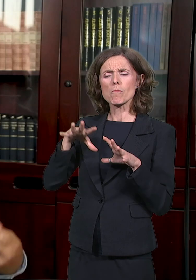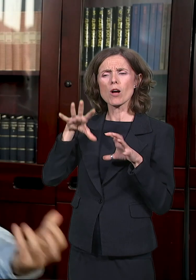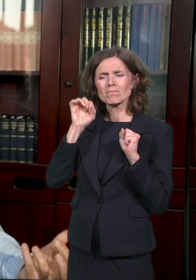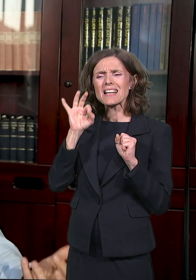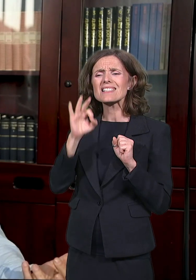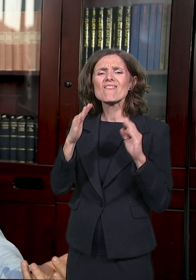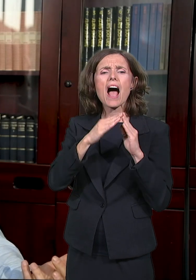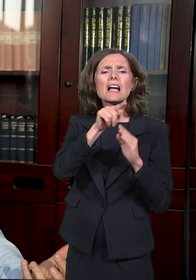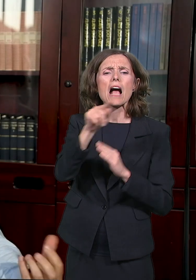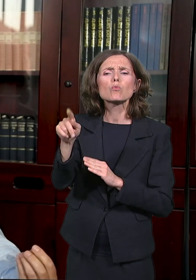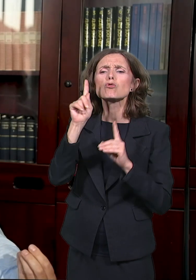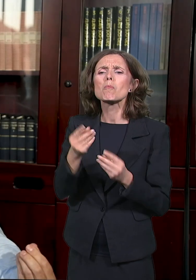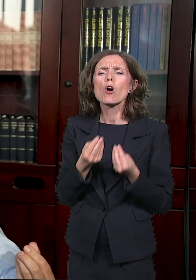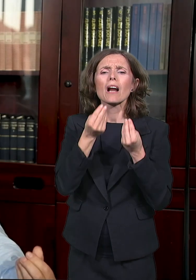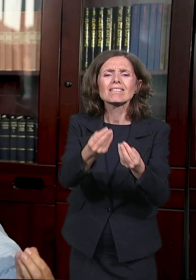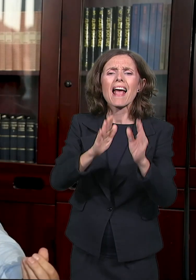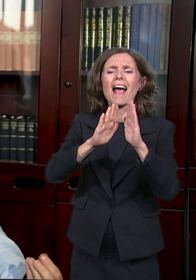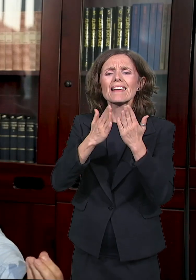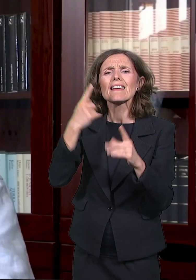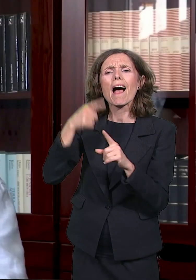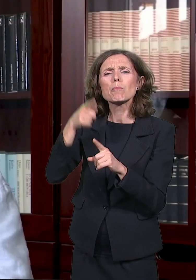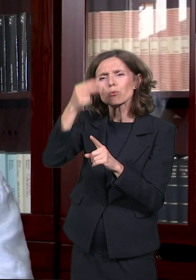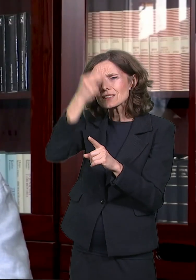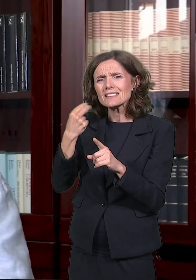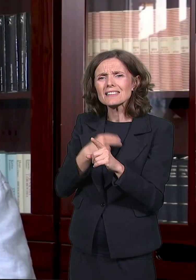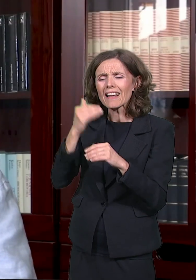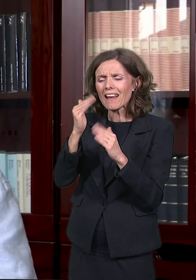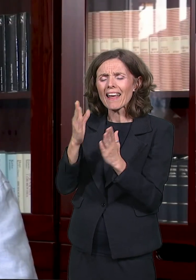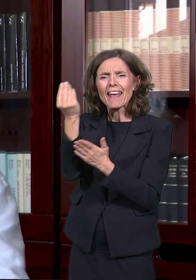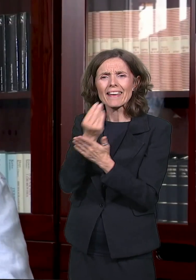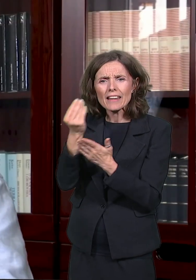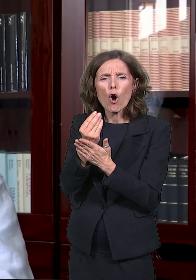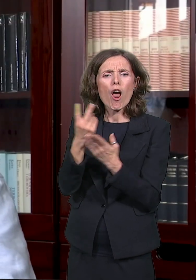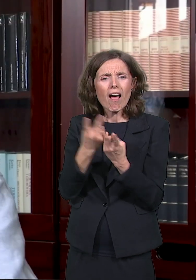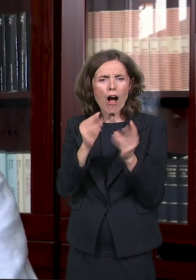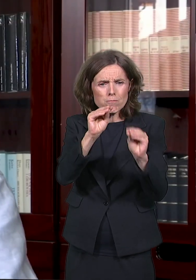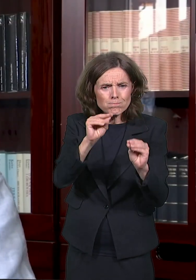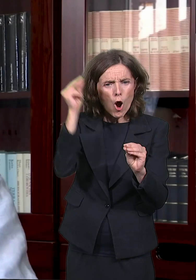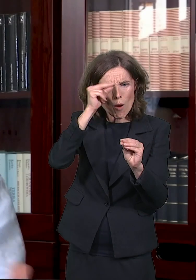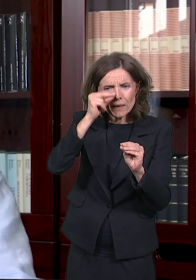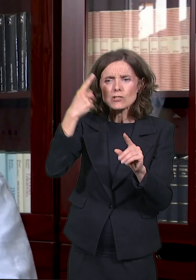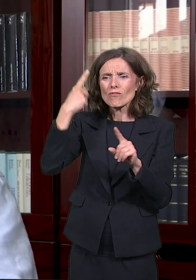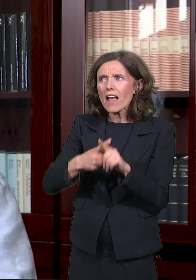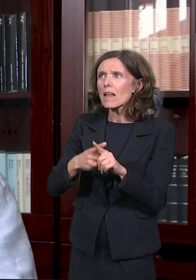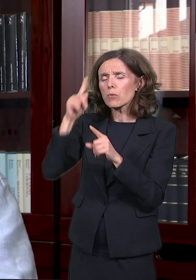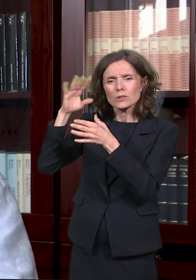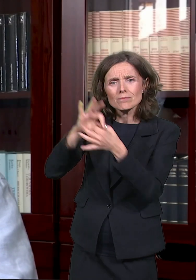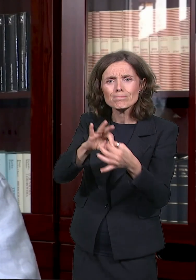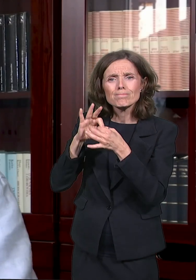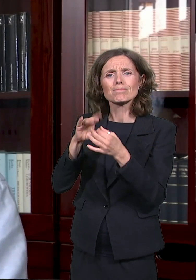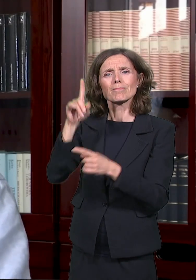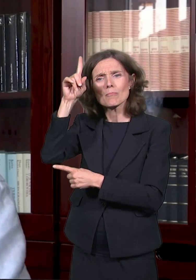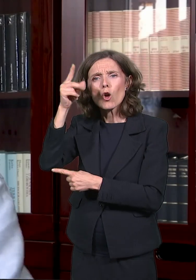da doturi ikonu i da svojim radom i trudom zaustavi te zle procese koji su